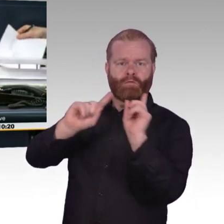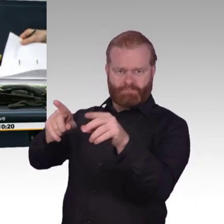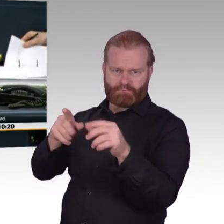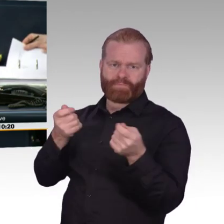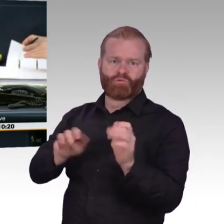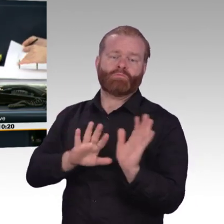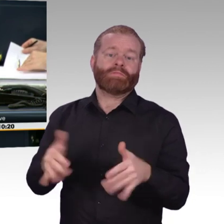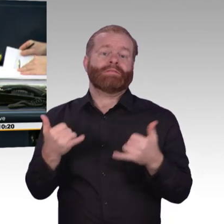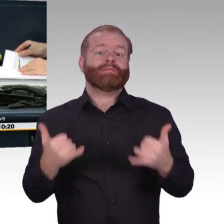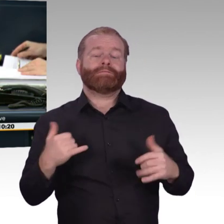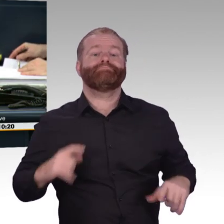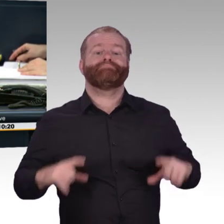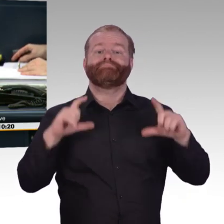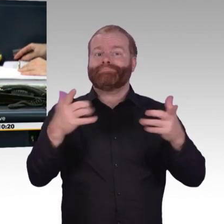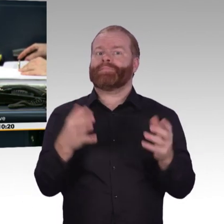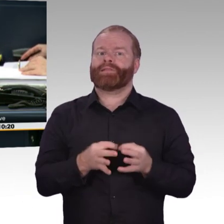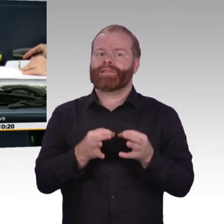Aussprache 60 Minuten vorgesehen.